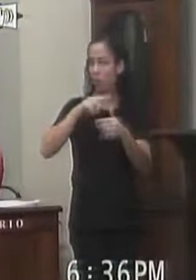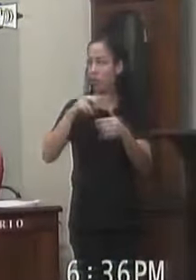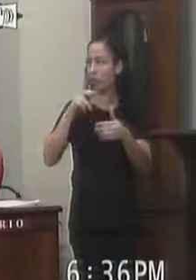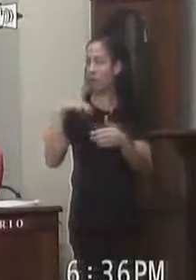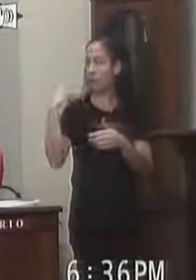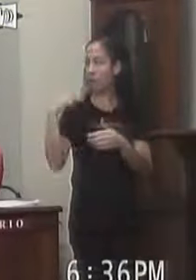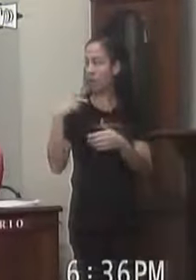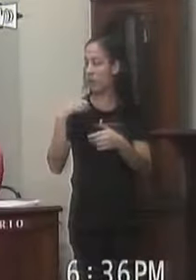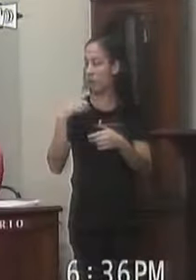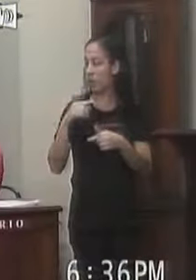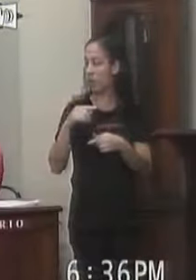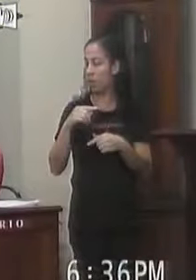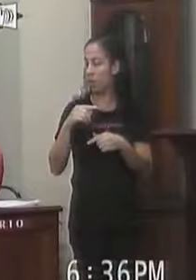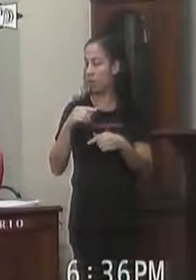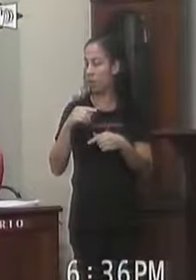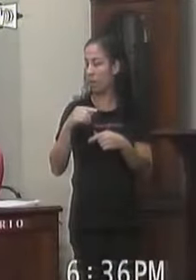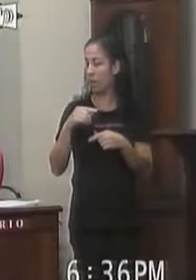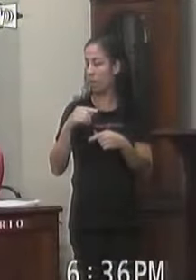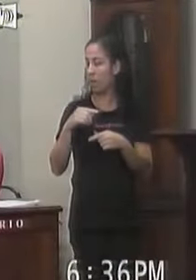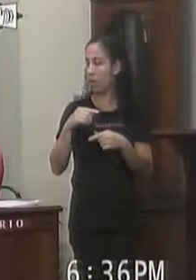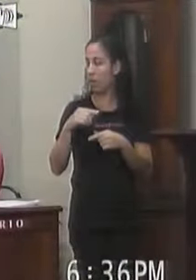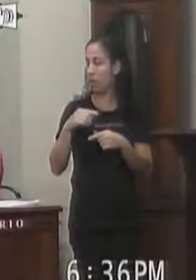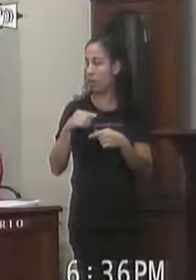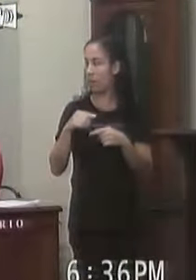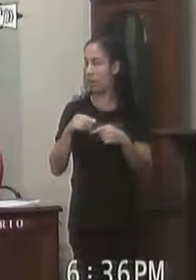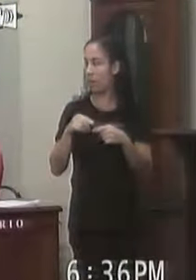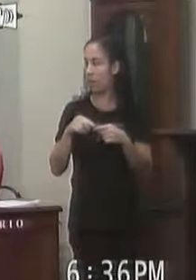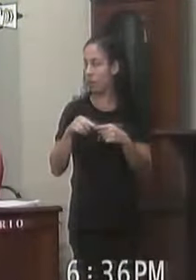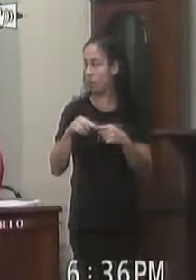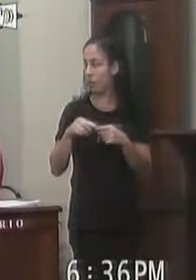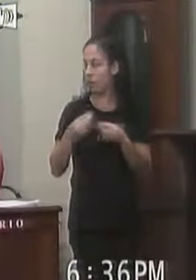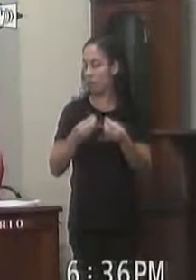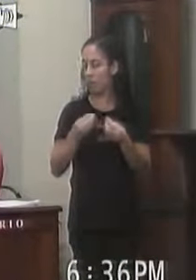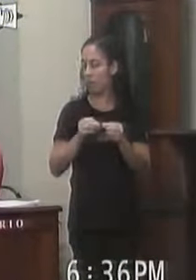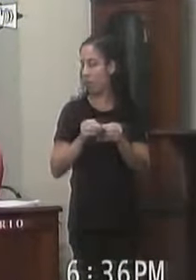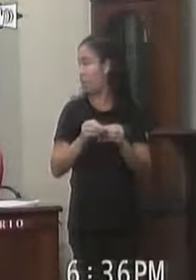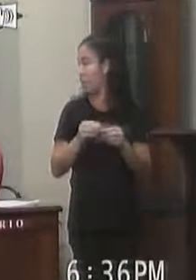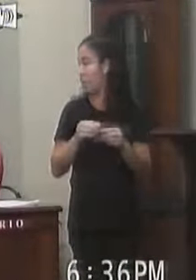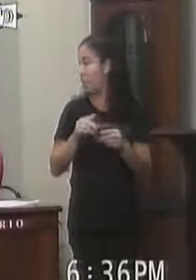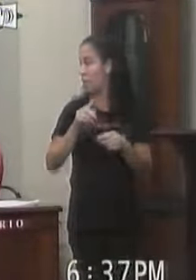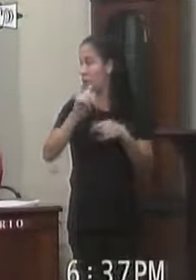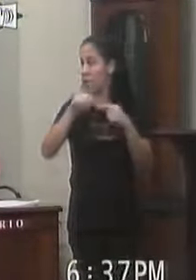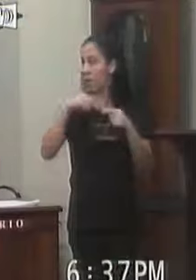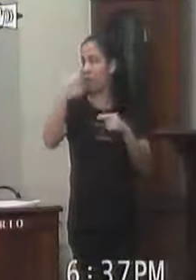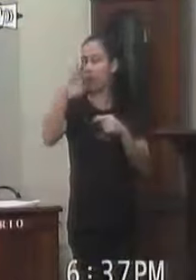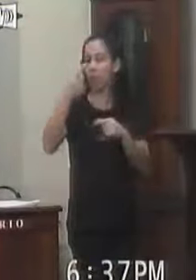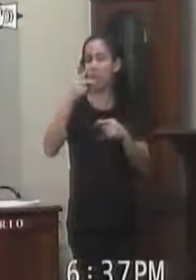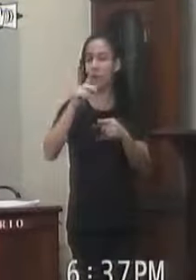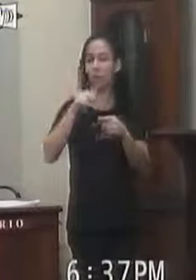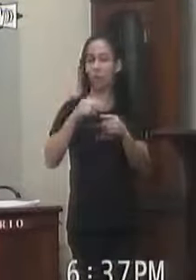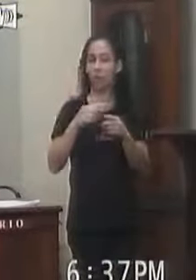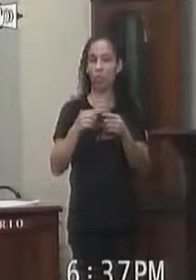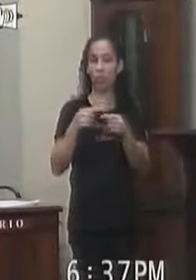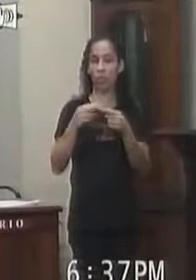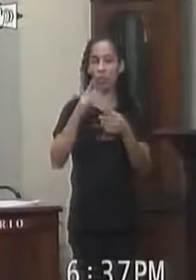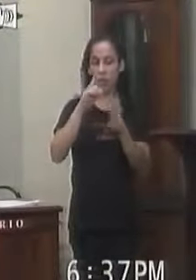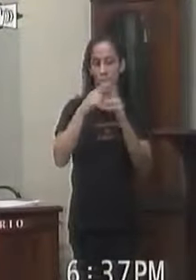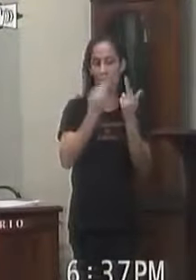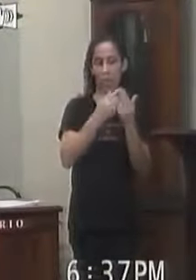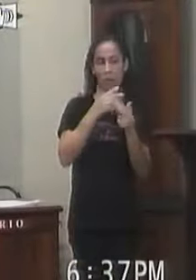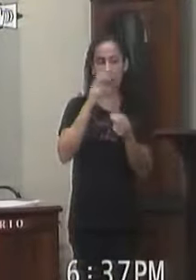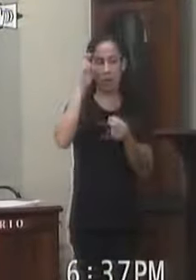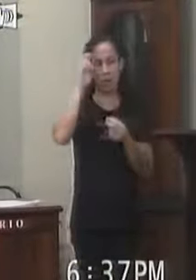vereador Eu não Eu ainda estou fazendo Para a sessão subsequente E não